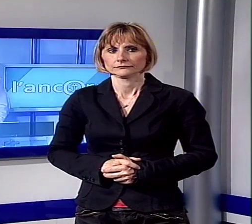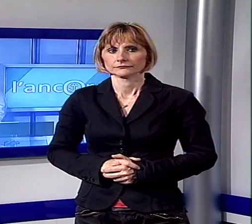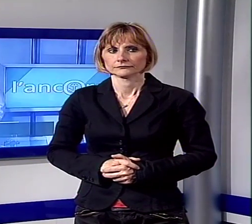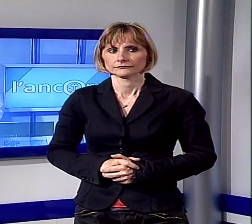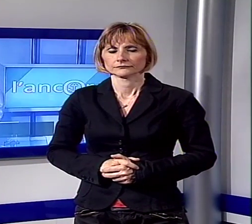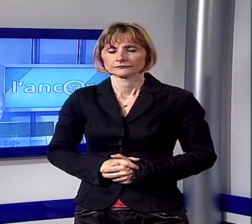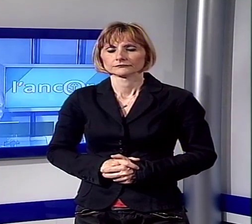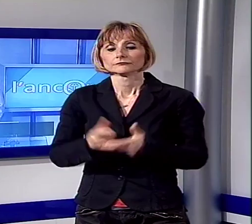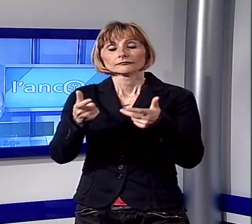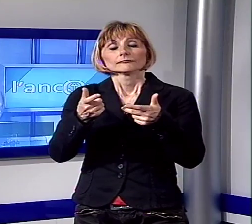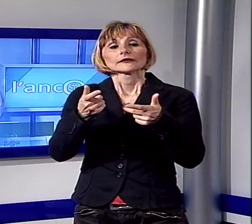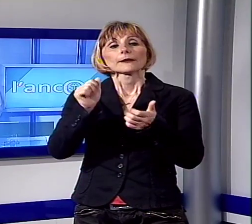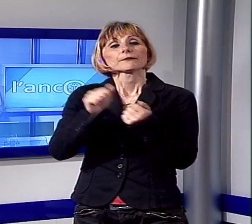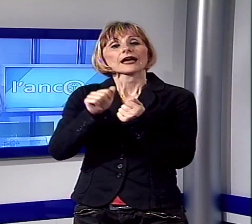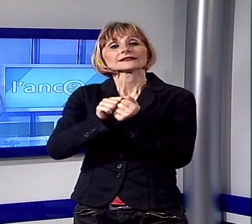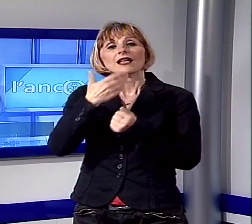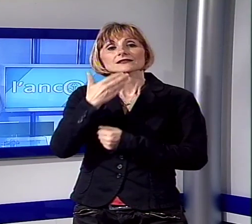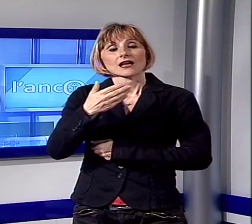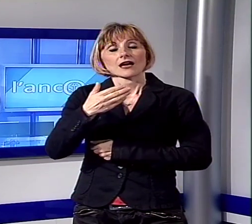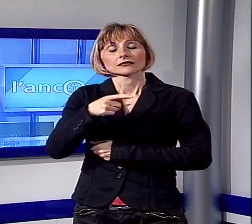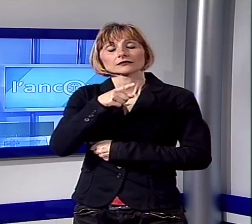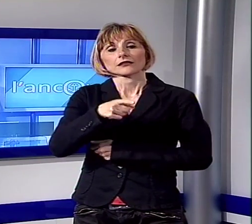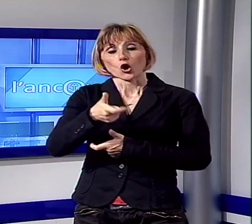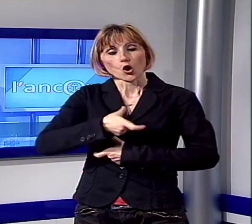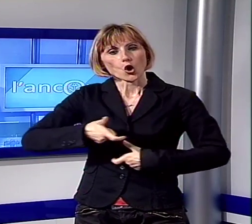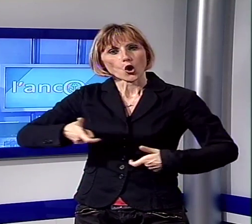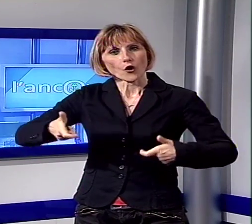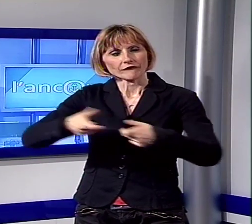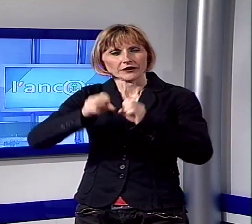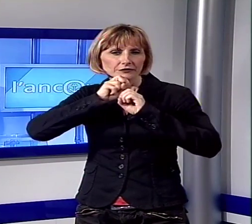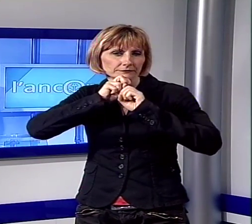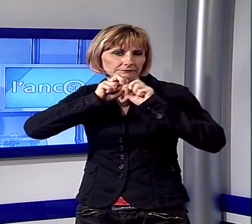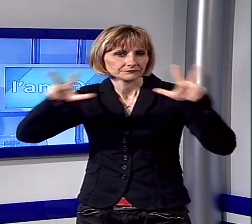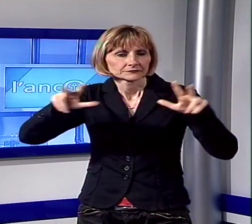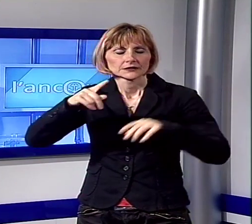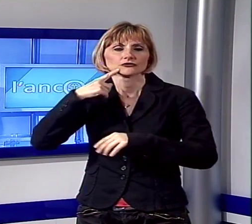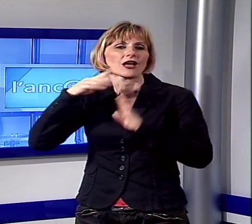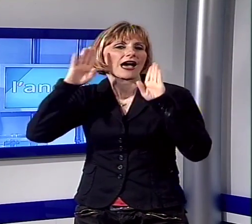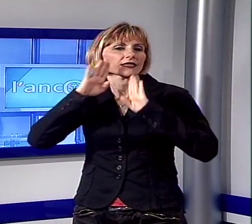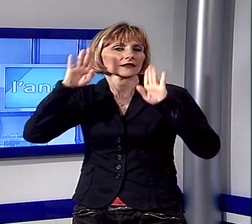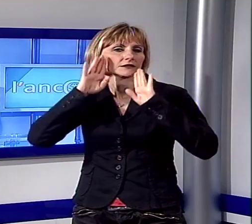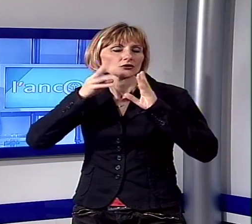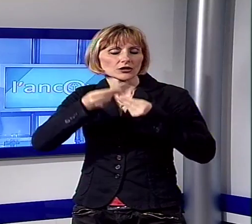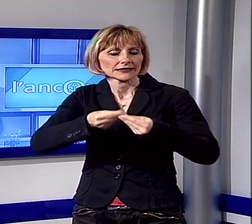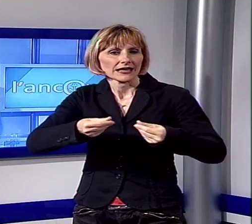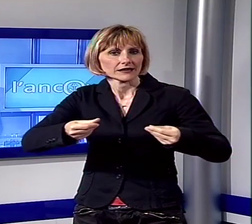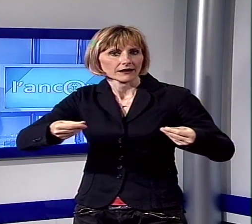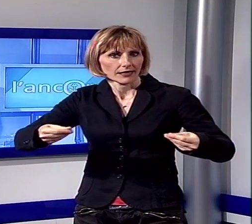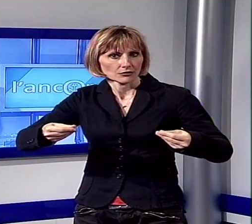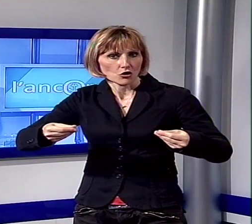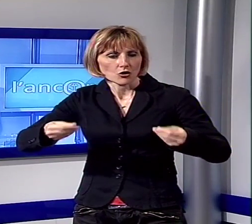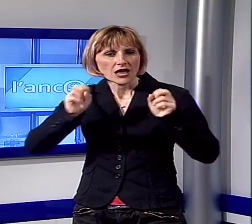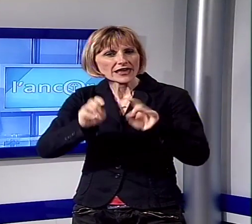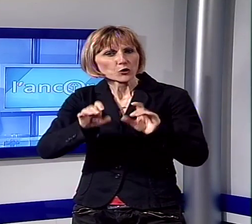Un convegno a Pietrasanta rilancia in questi giorni una forte attenzione sull'inquinamento del suolo soprattutto del